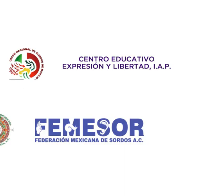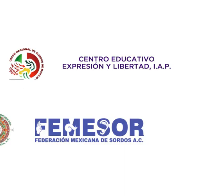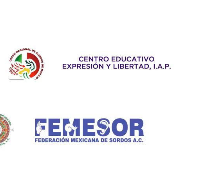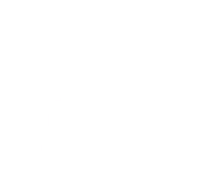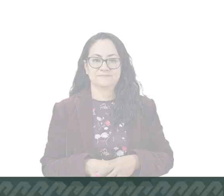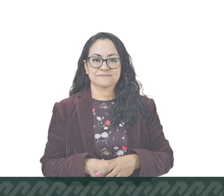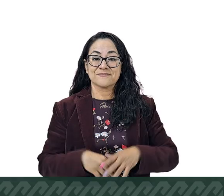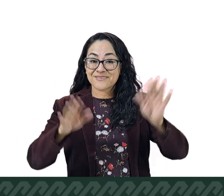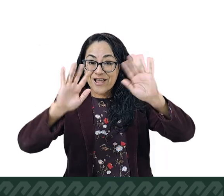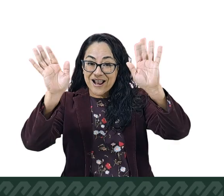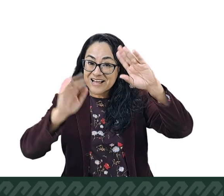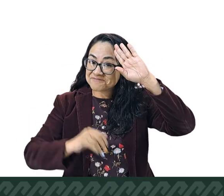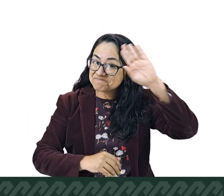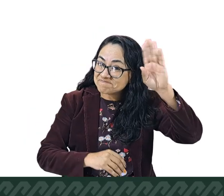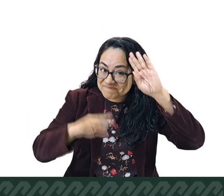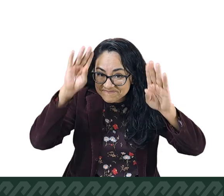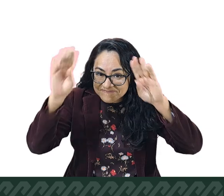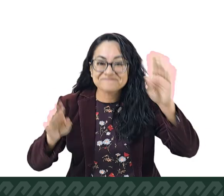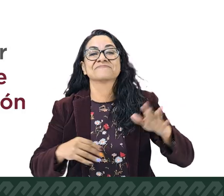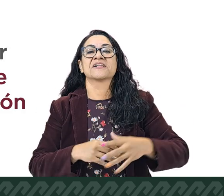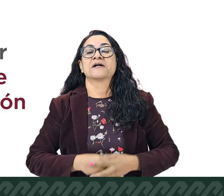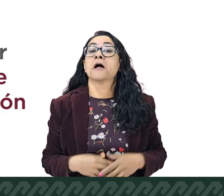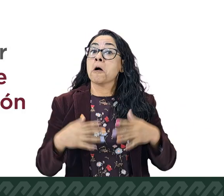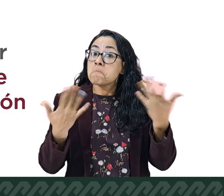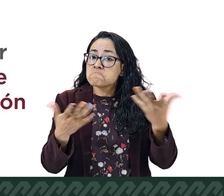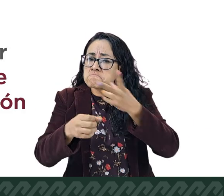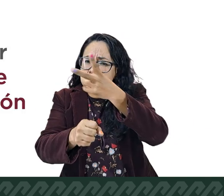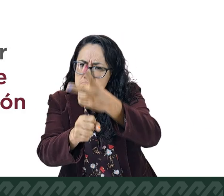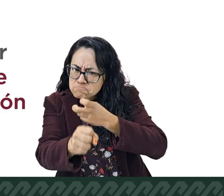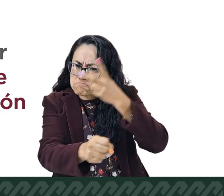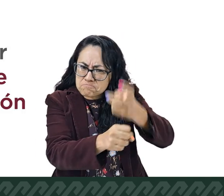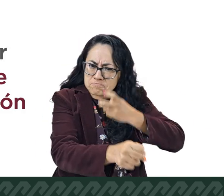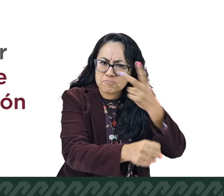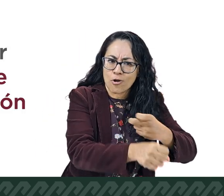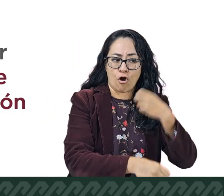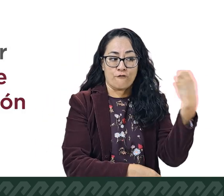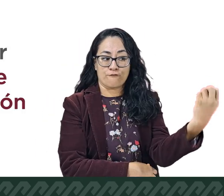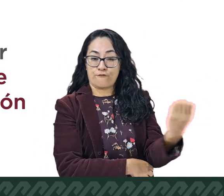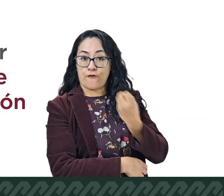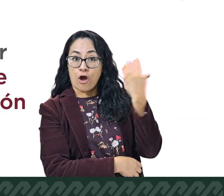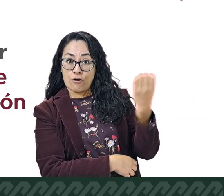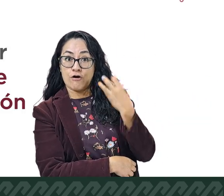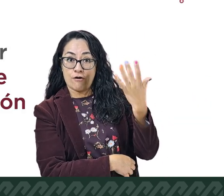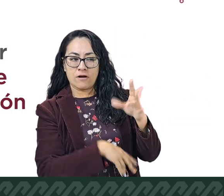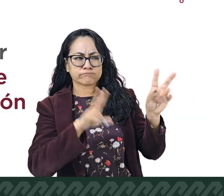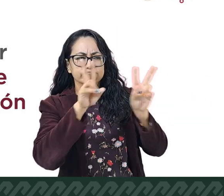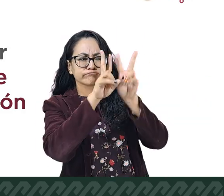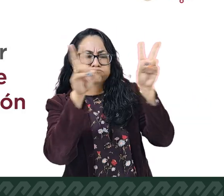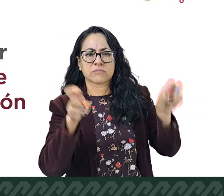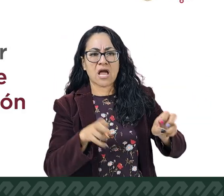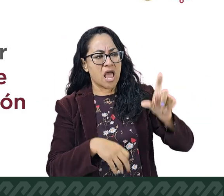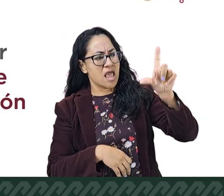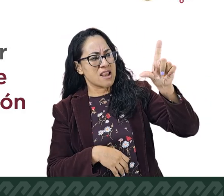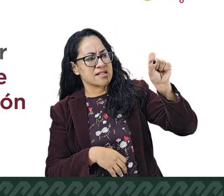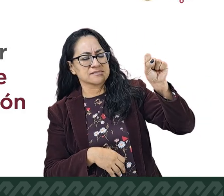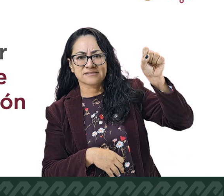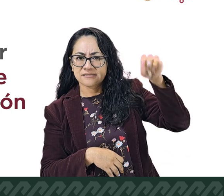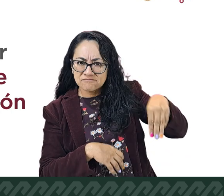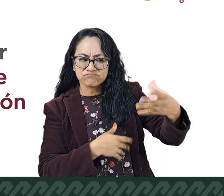Hola, te invitamos a participar en el foro La Lengua de Señas